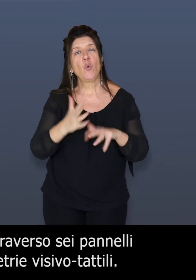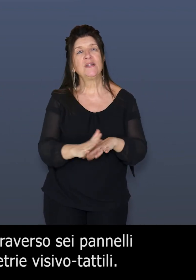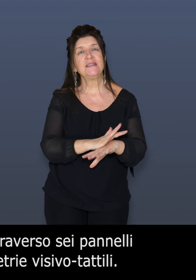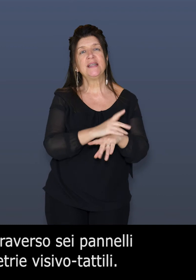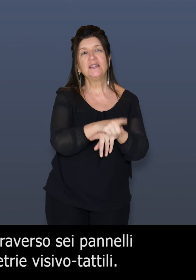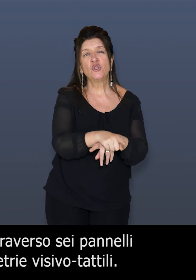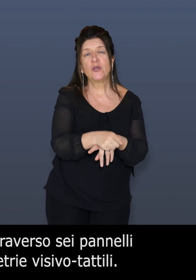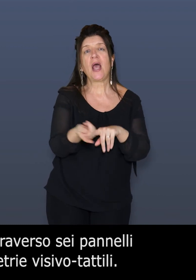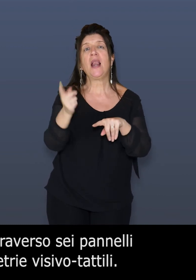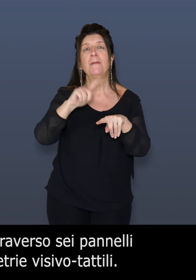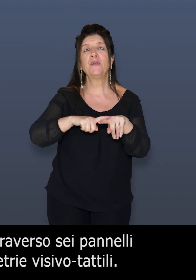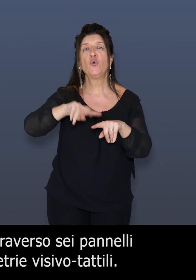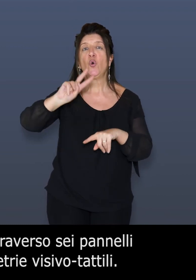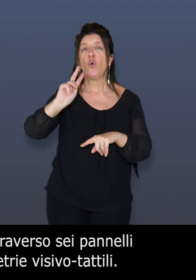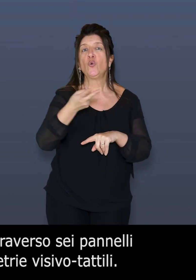planimetrie visivo-tattili.